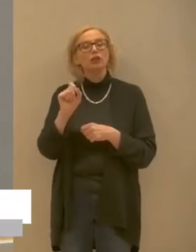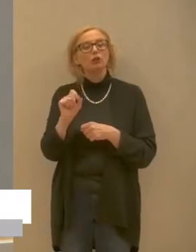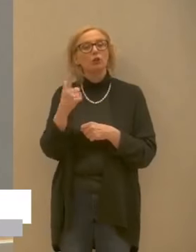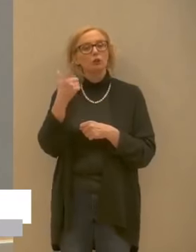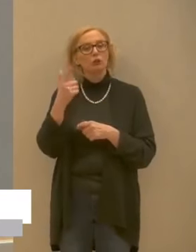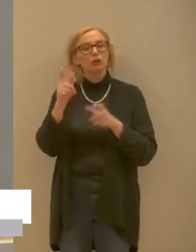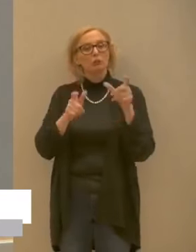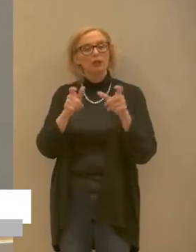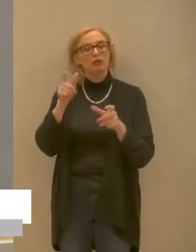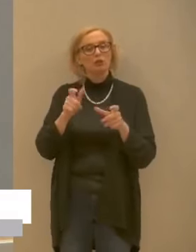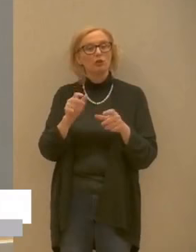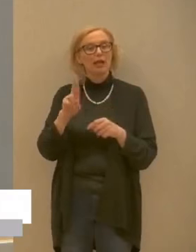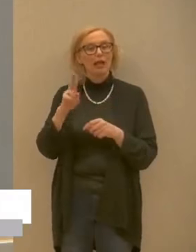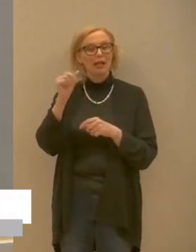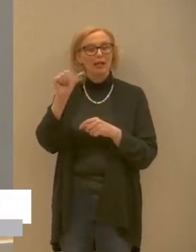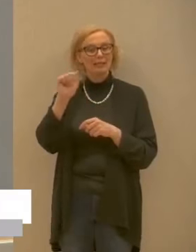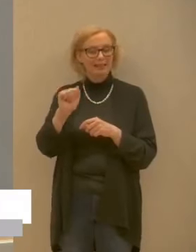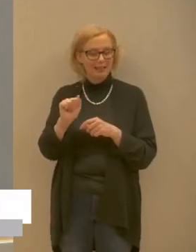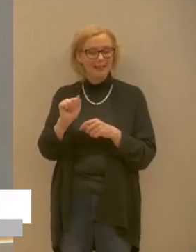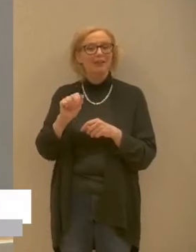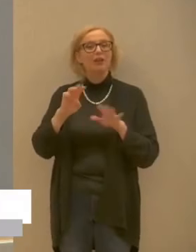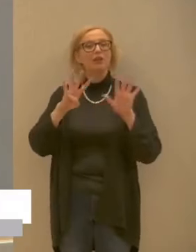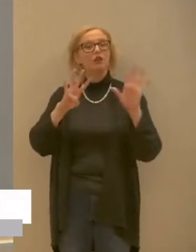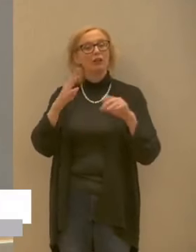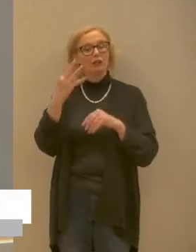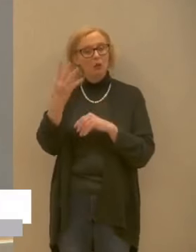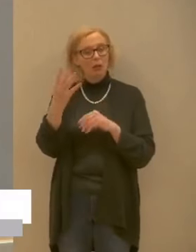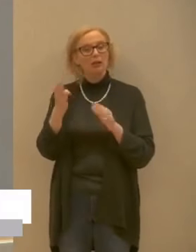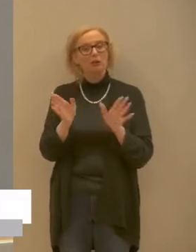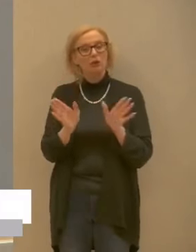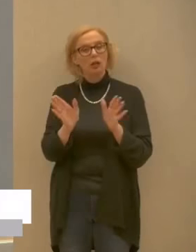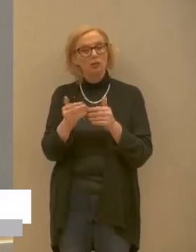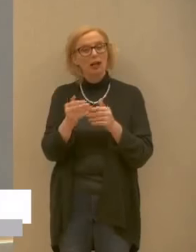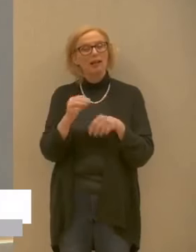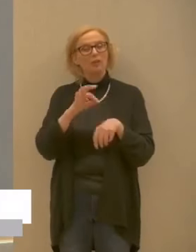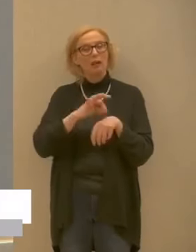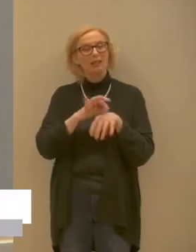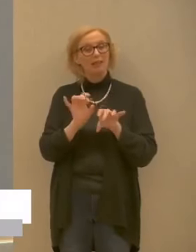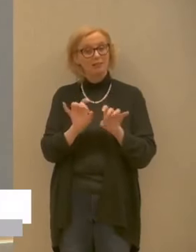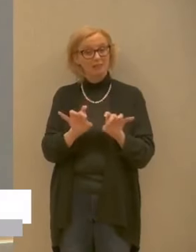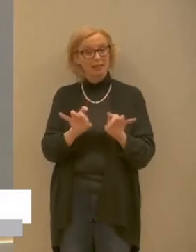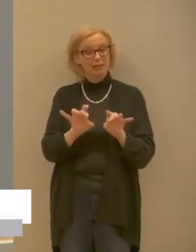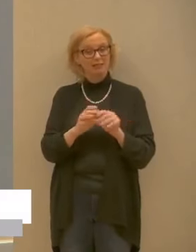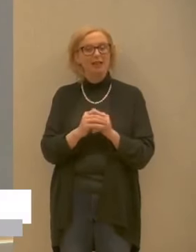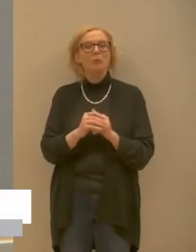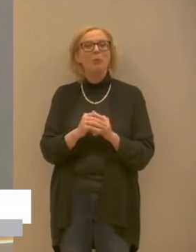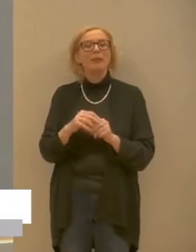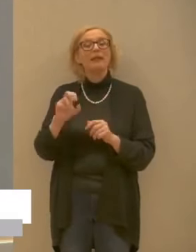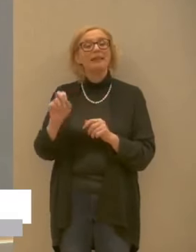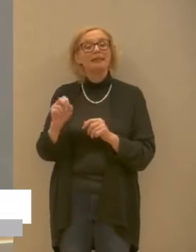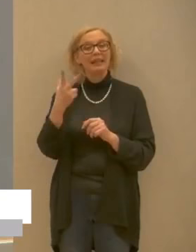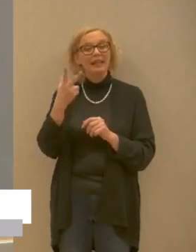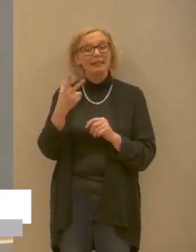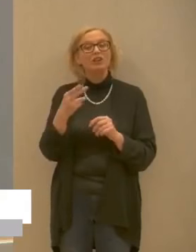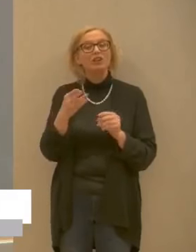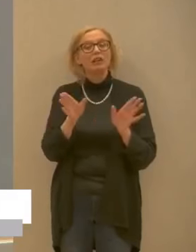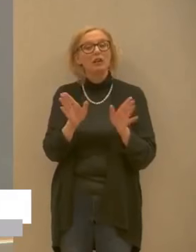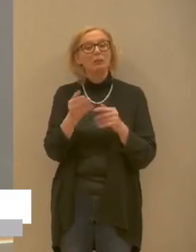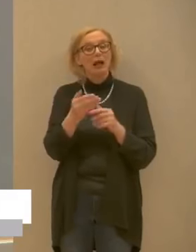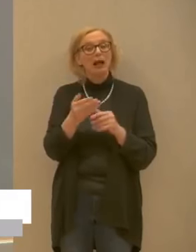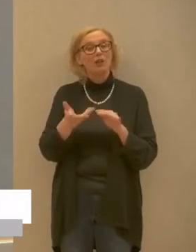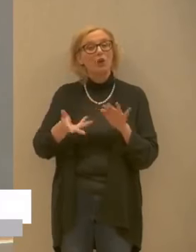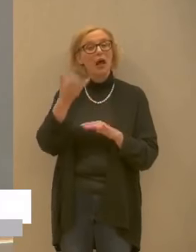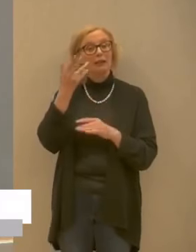in RSA 94 presso il reparto delle malattie infettive 13 presso il reparto di alta